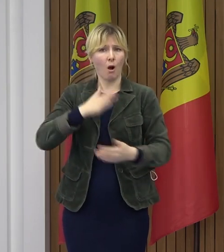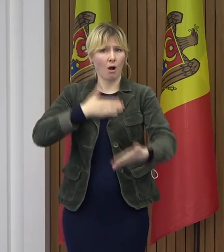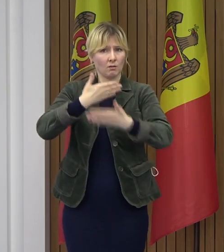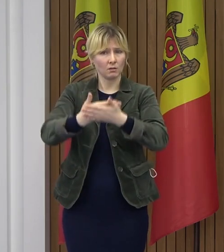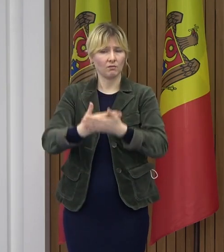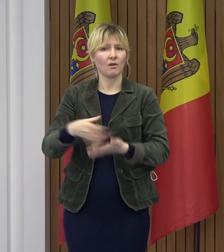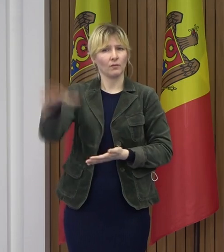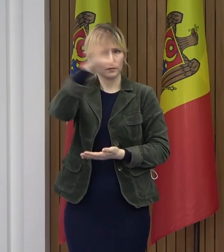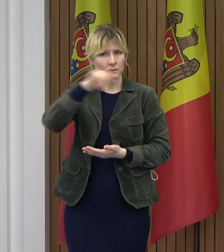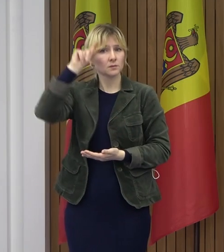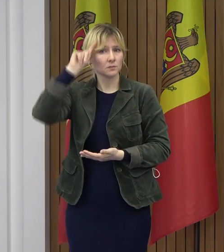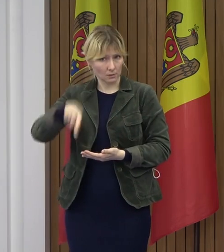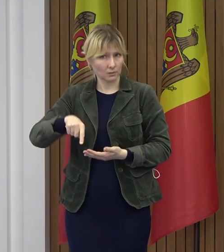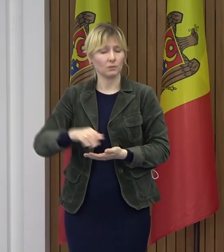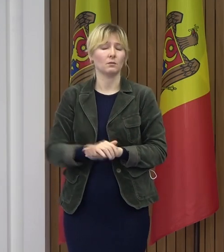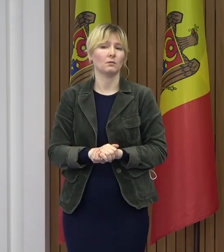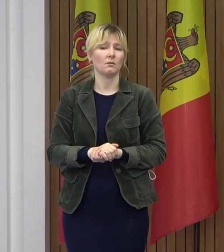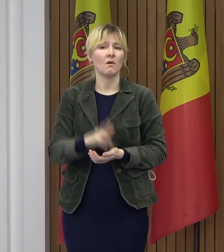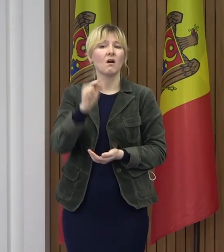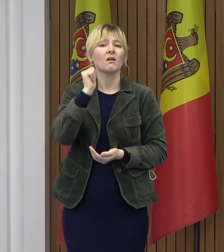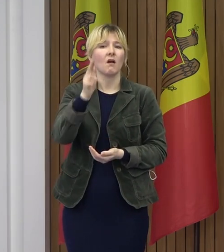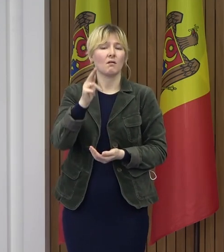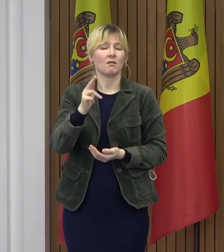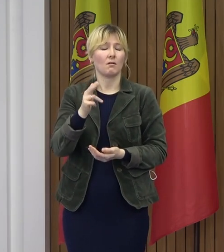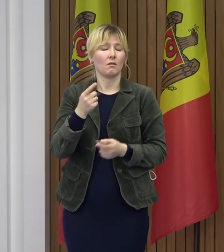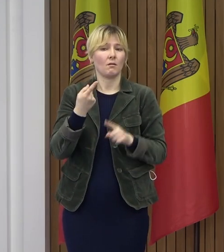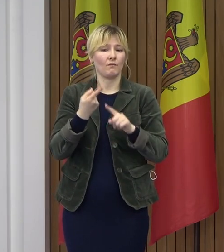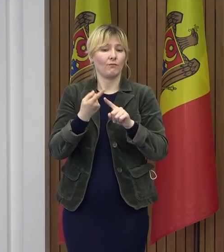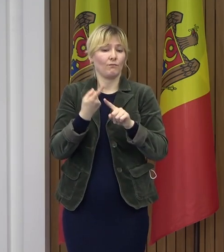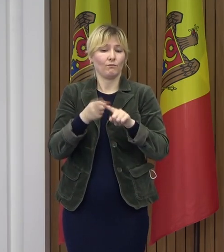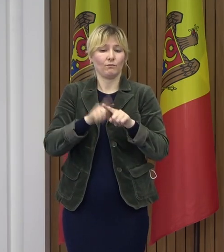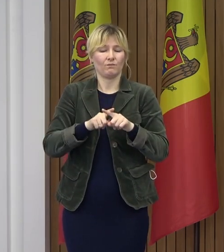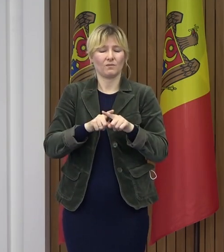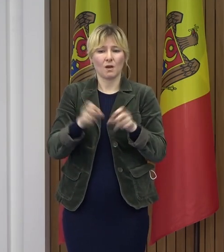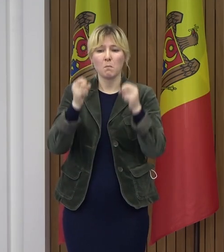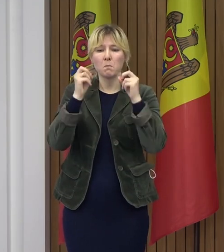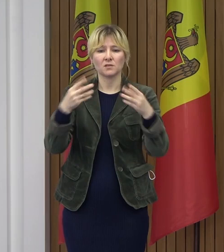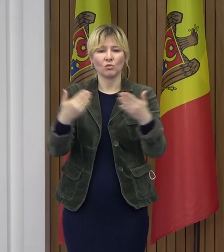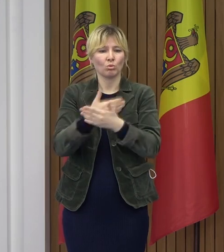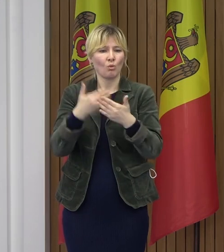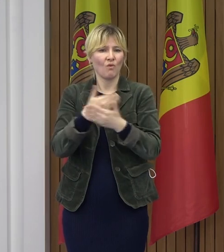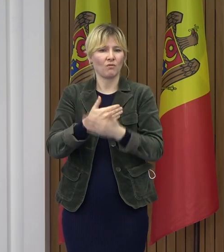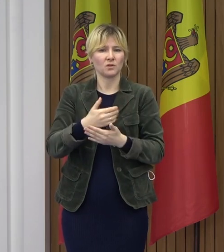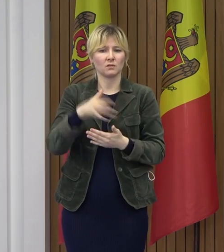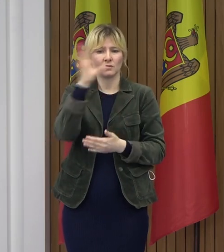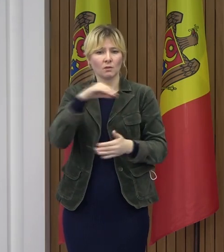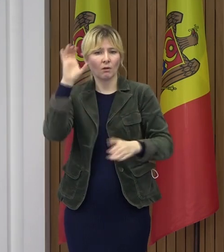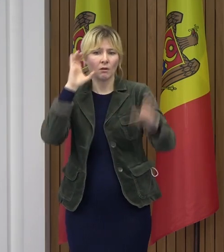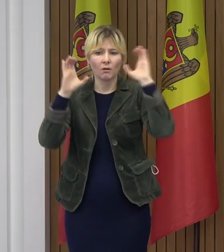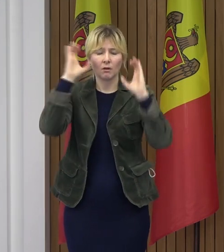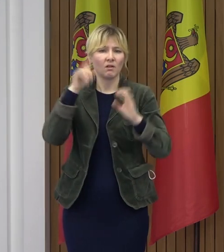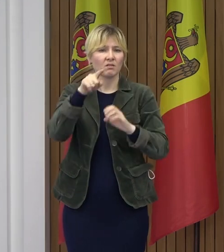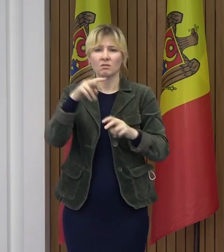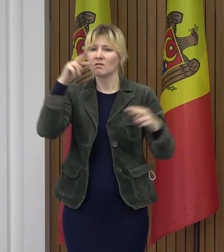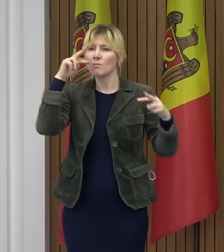Cunoașteți cu toții cât de dăunător sunt știrele false, atât în raport cu vaccinurile care